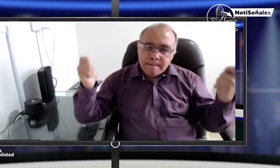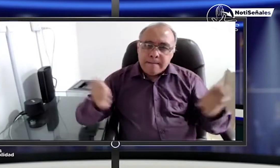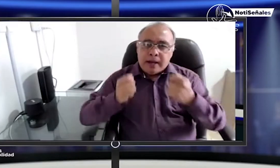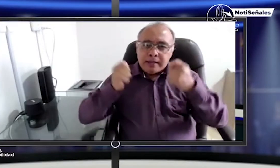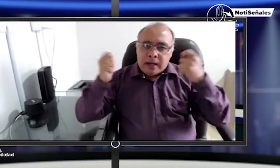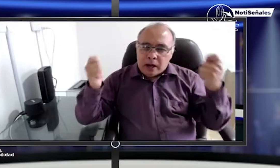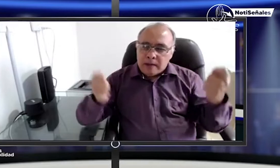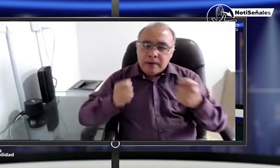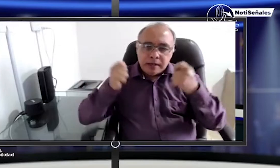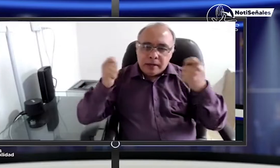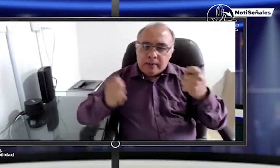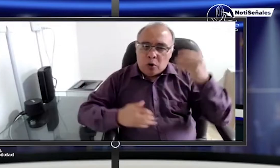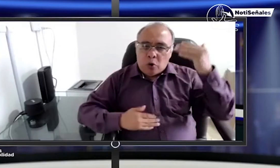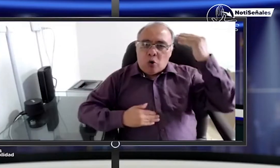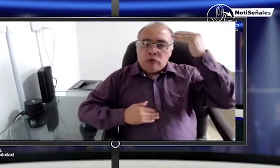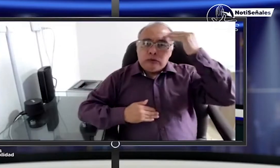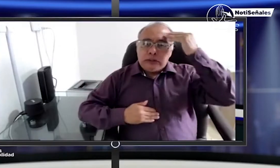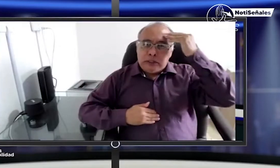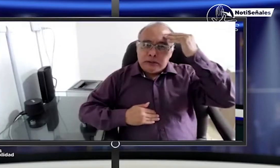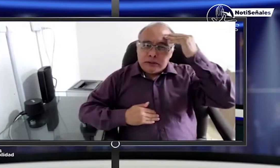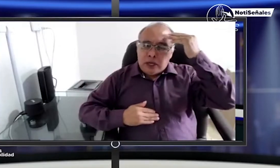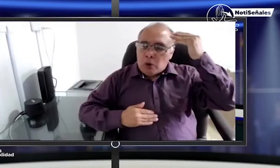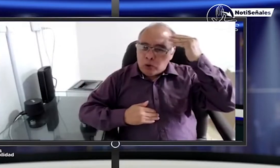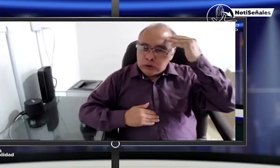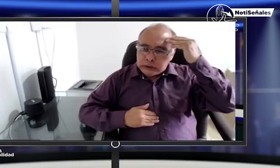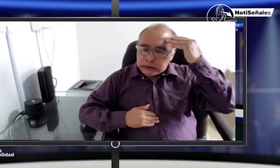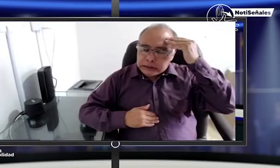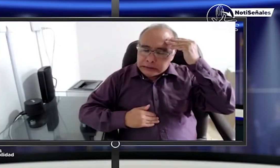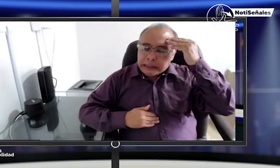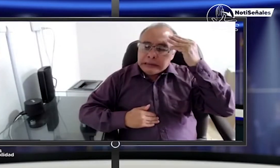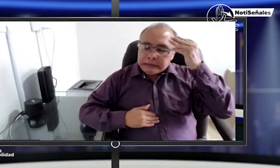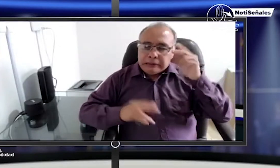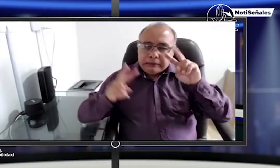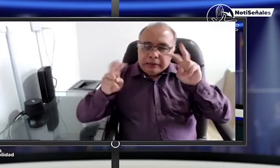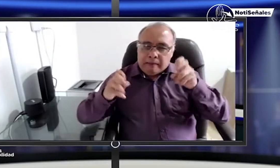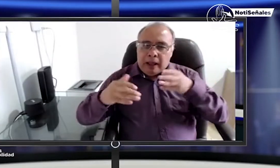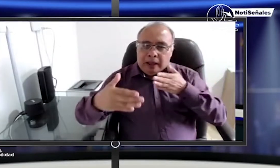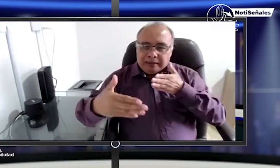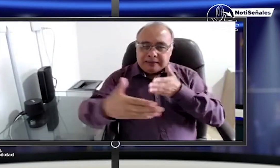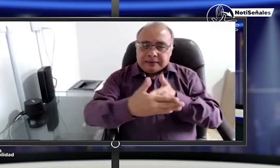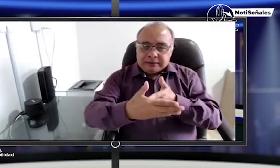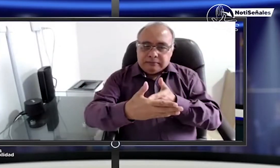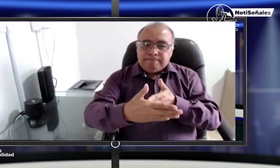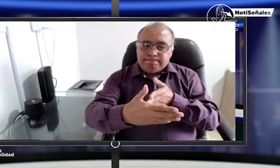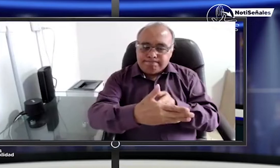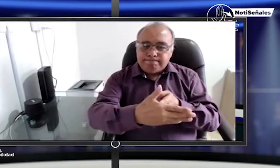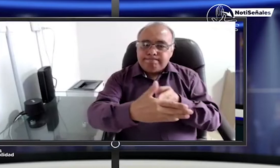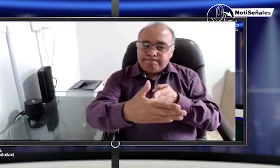enfrentando. Y es que justamente nosotros estamos en esta campaña de toma de conciencia, ¿no?